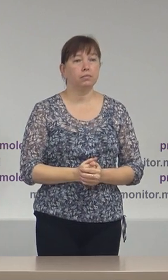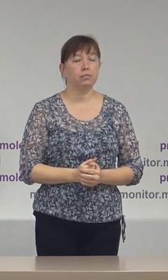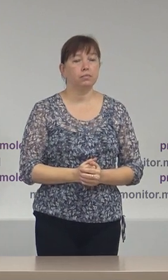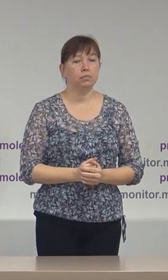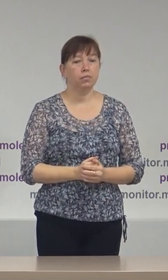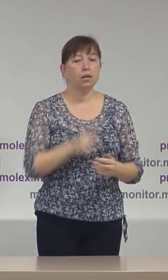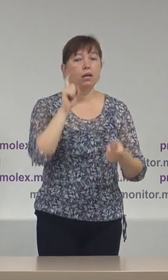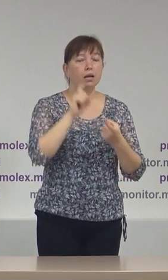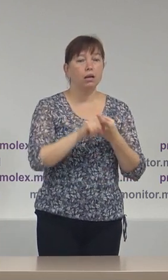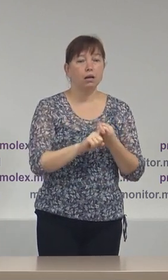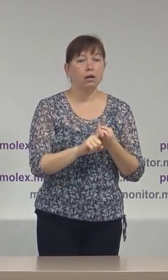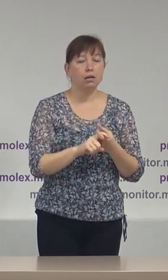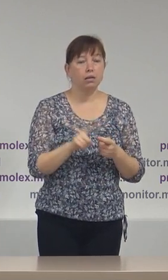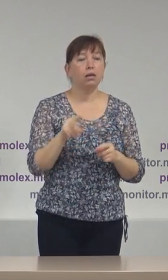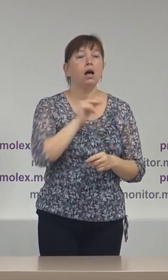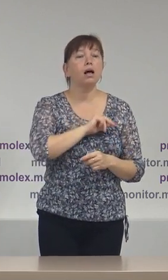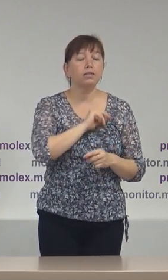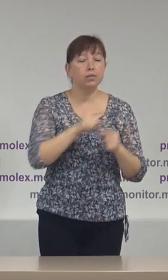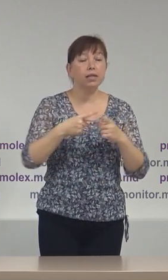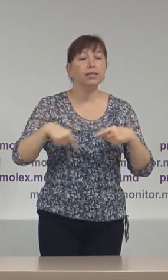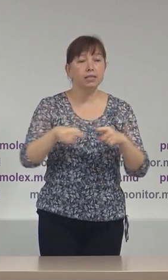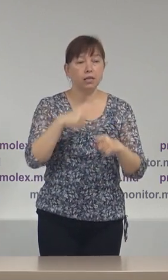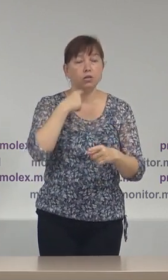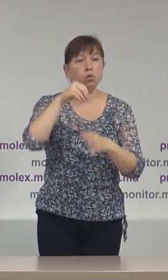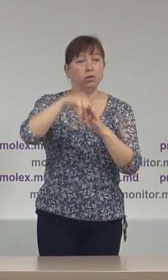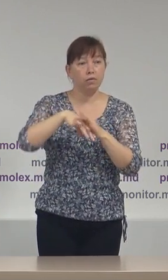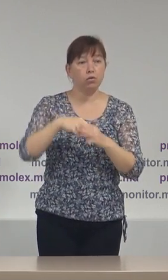Legat de activitatea secțiilor de votare,